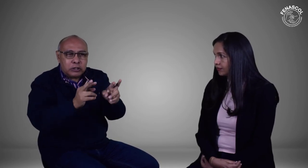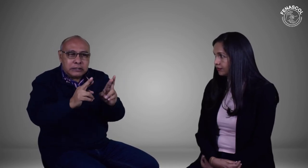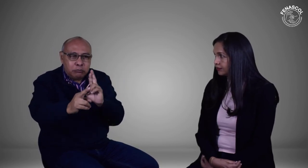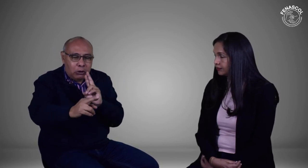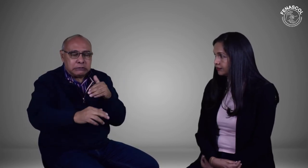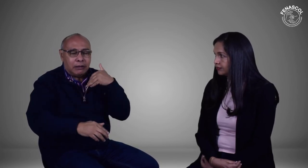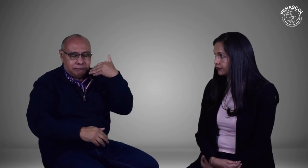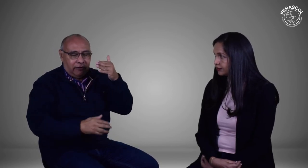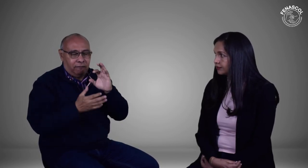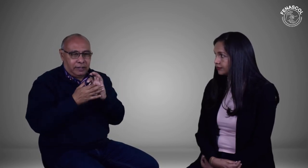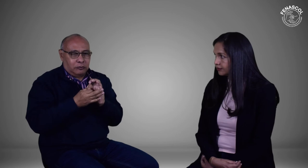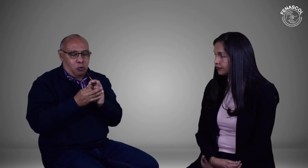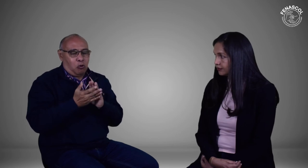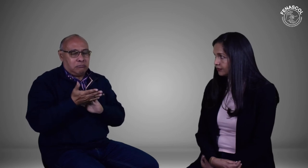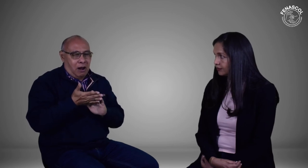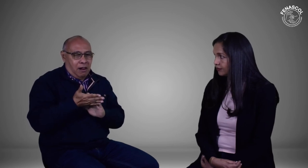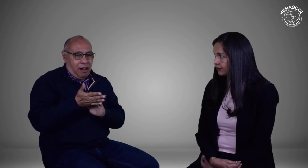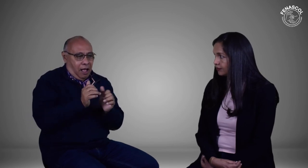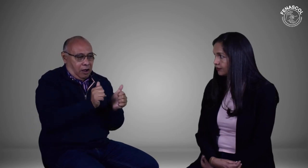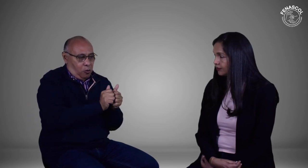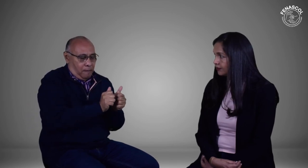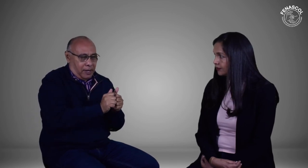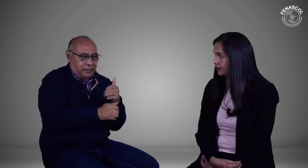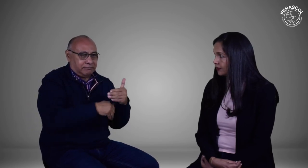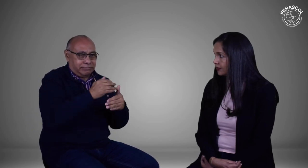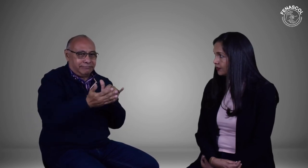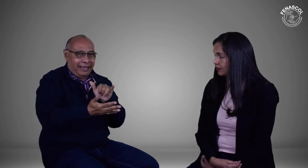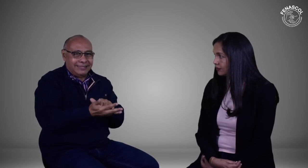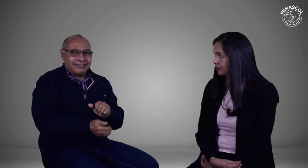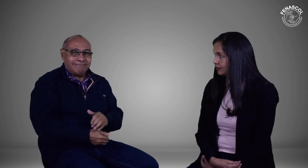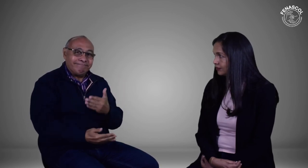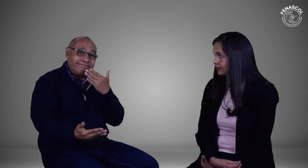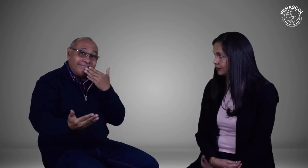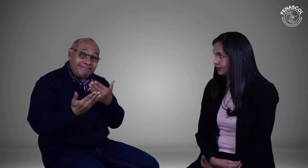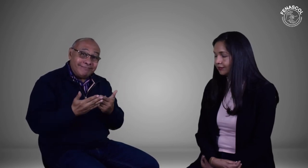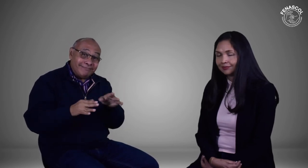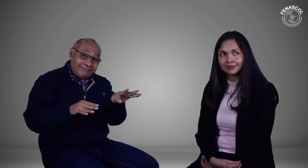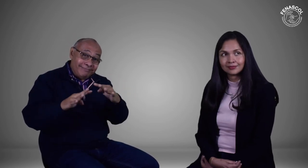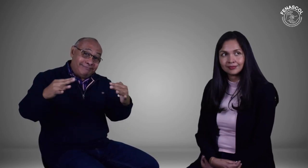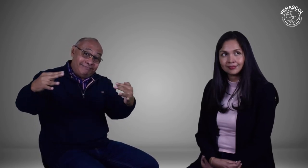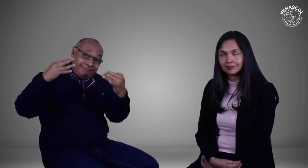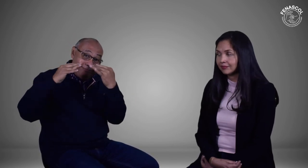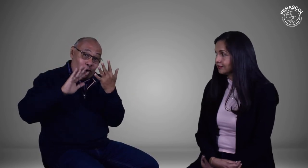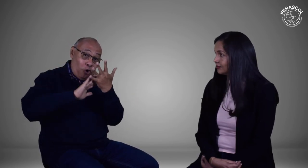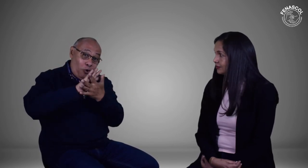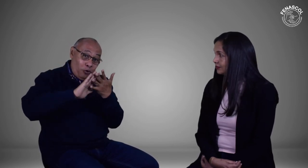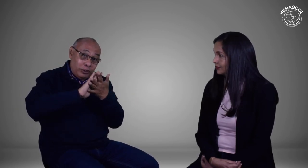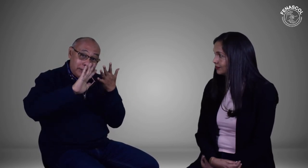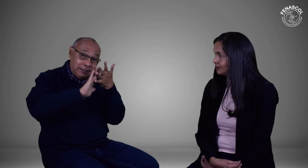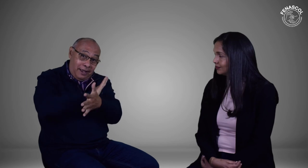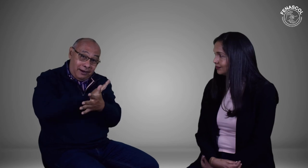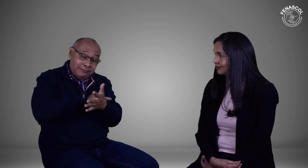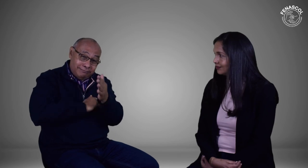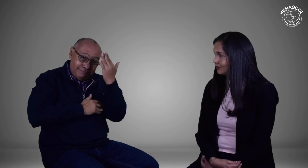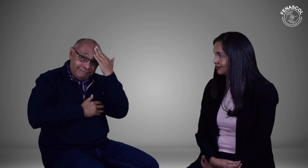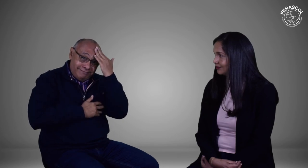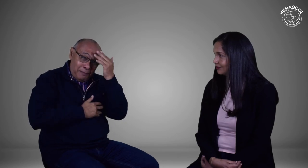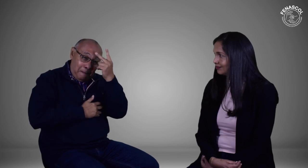envío y recepción de respuestas es una idea que en compañía de Minerva daremos solución. Muchas gracias a todos por vernos aquí en Noticeñales. Cada